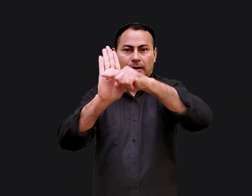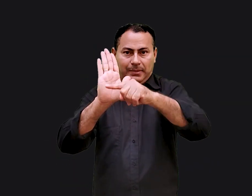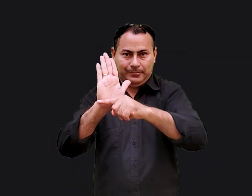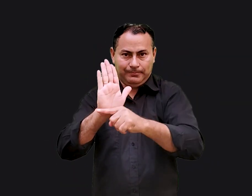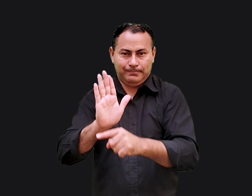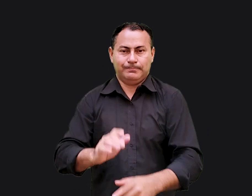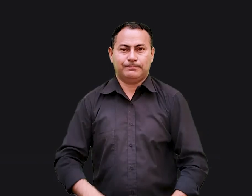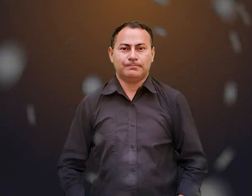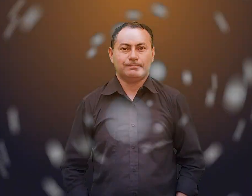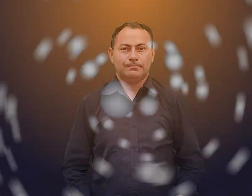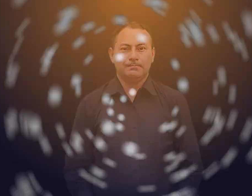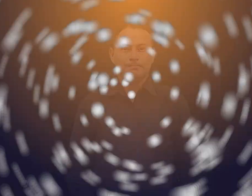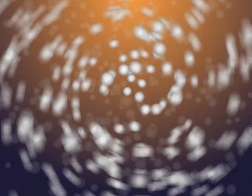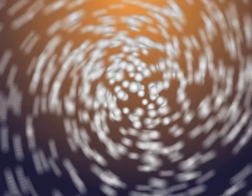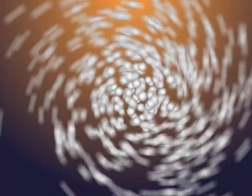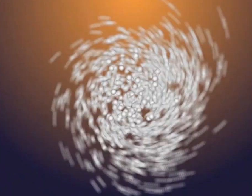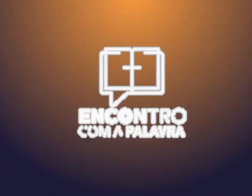programa a próxima